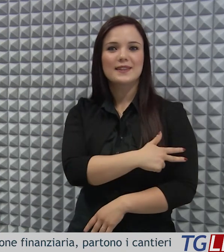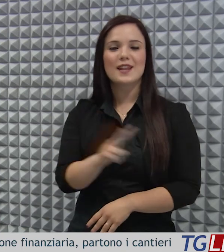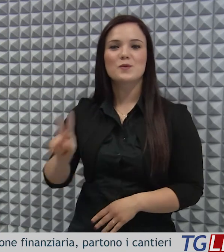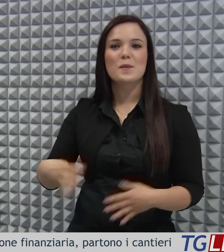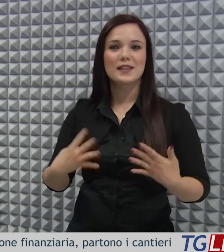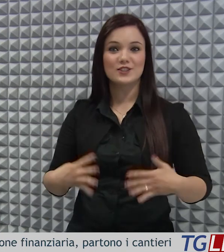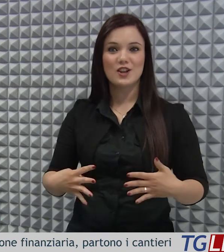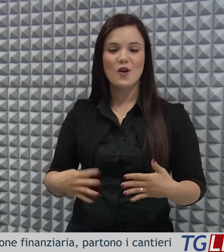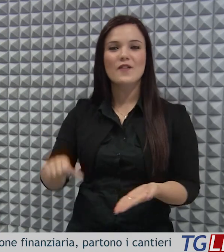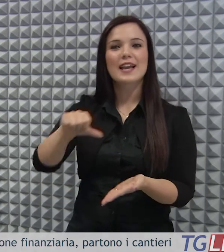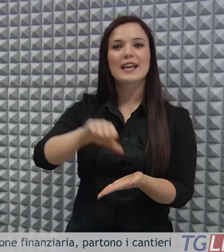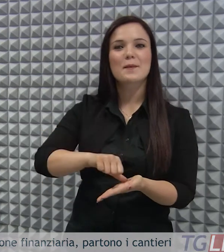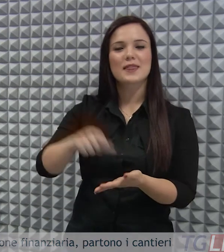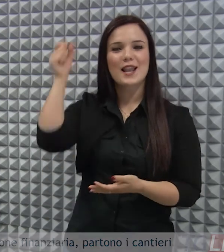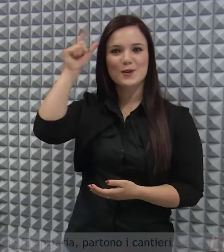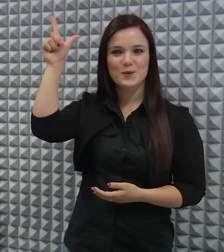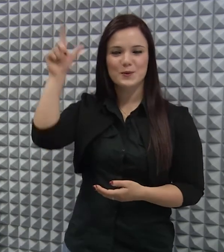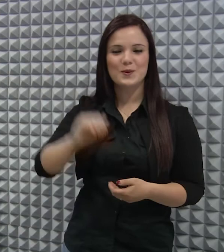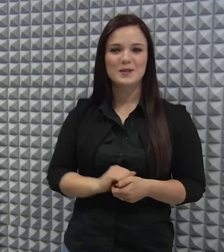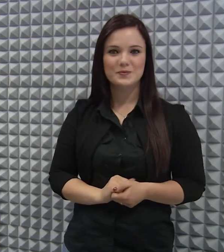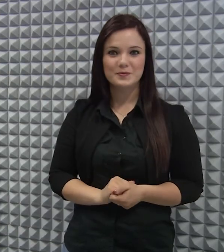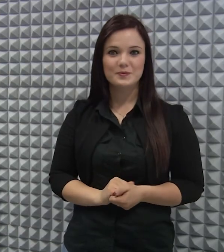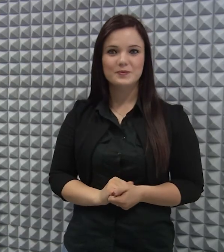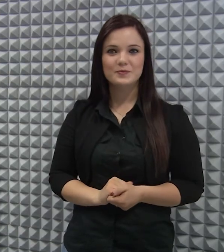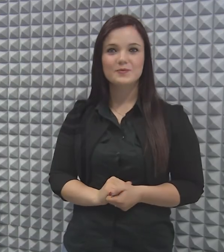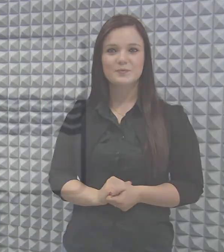2019 Capitale della Cultura.